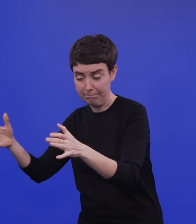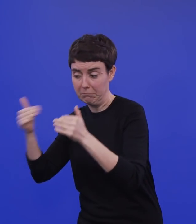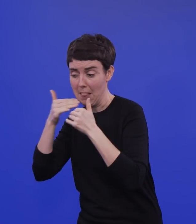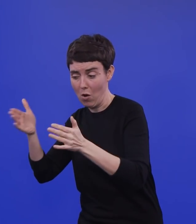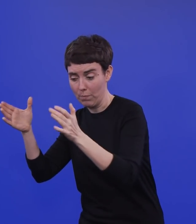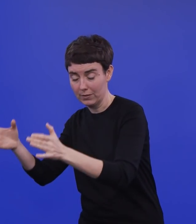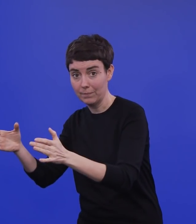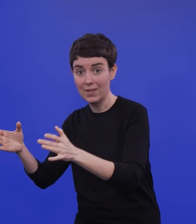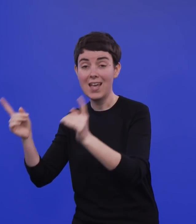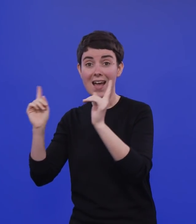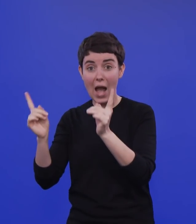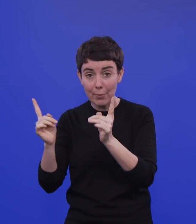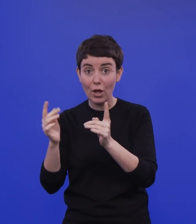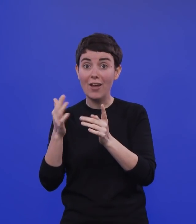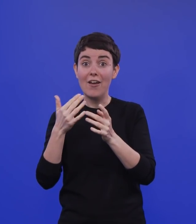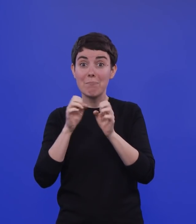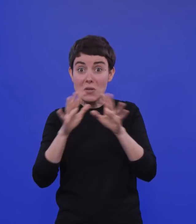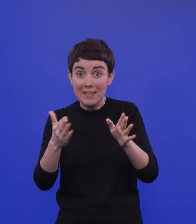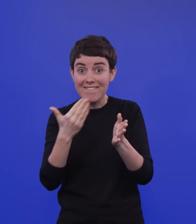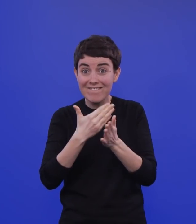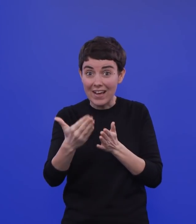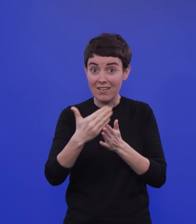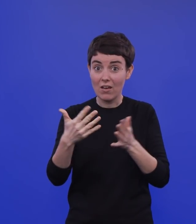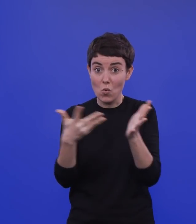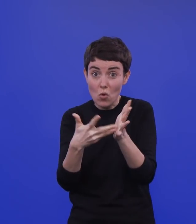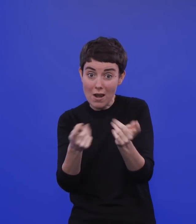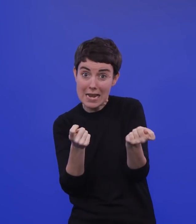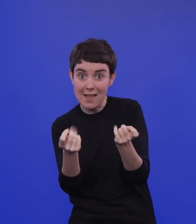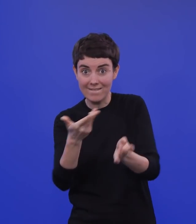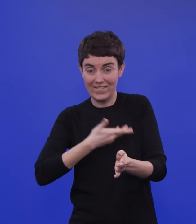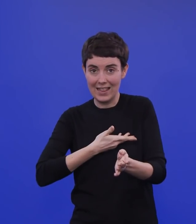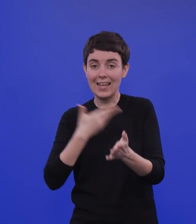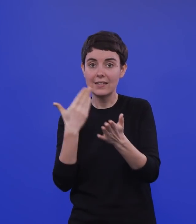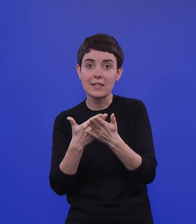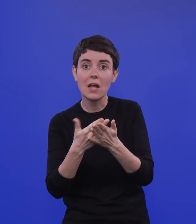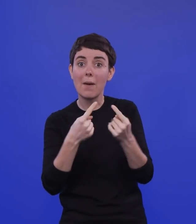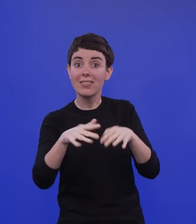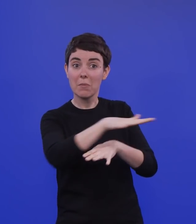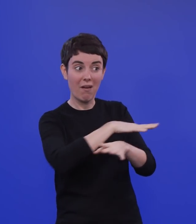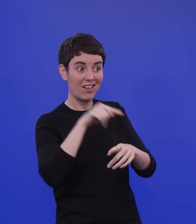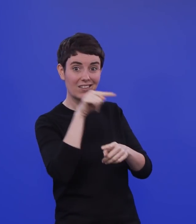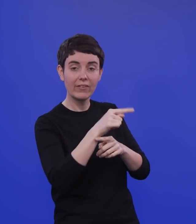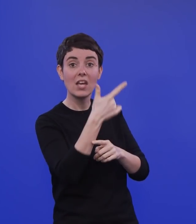Kontrolleffekt haben will auf die Infektionstätigkeit, anderswo 20 Prozent der Bevölkerung unter